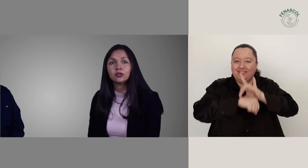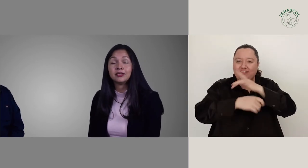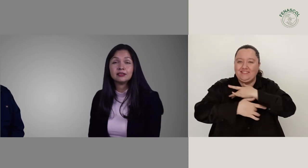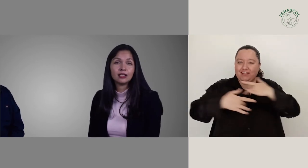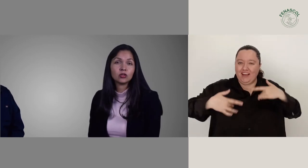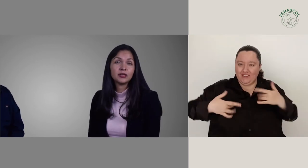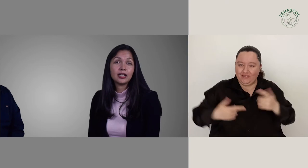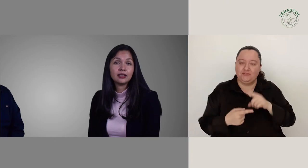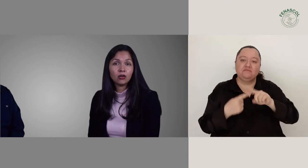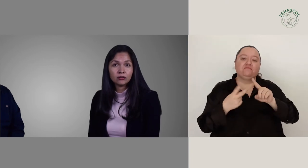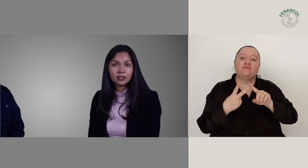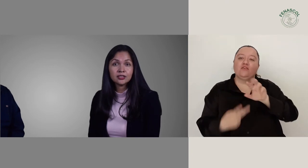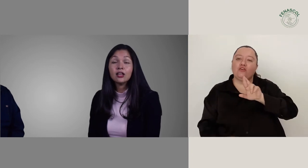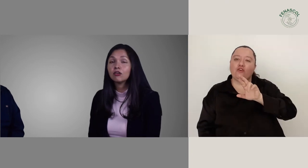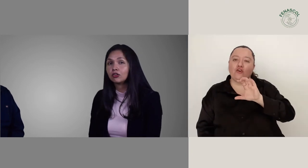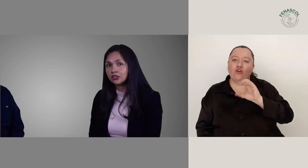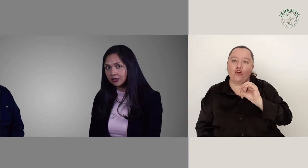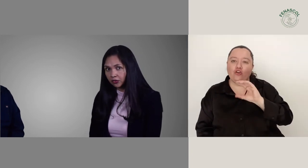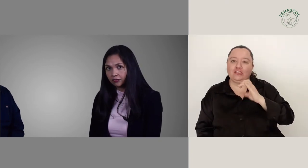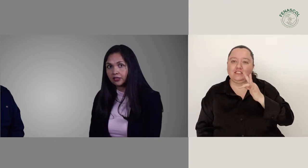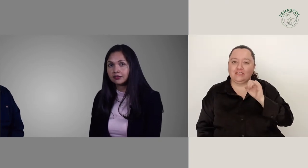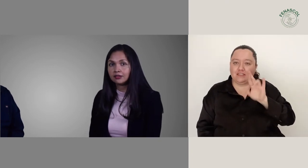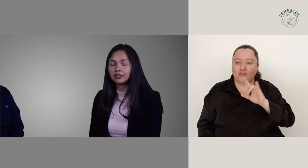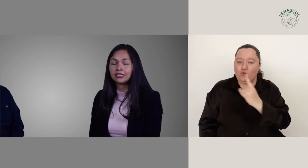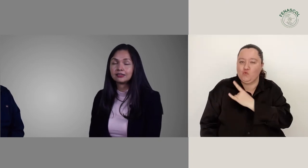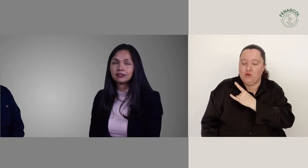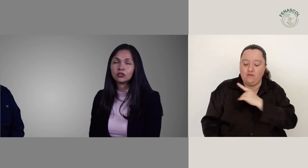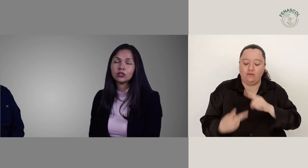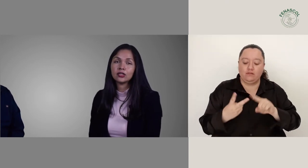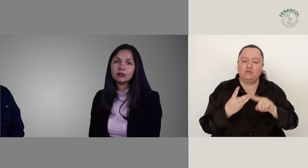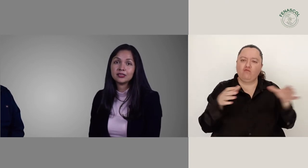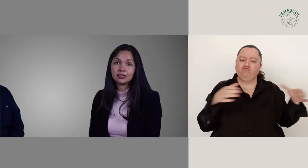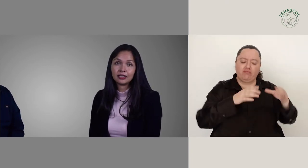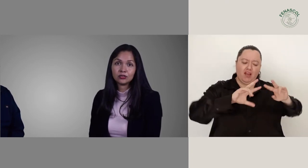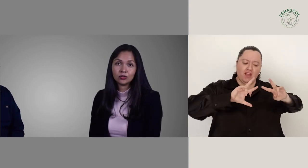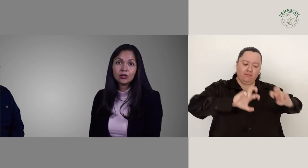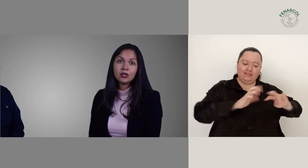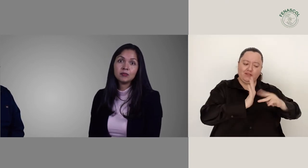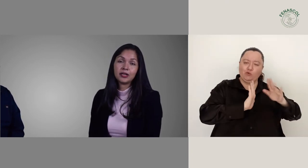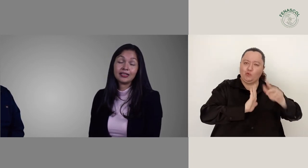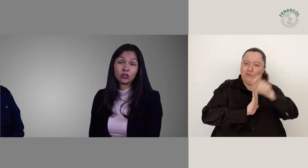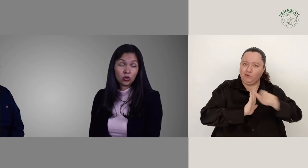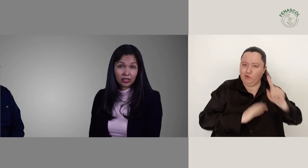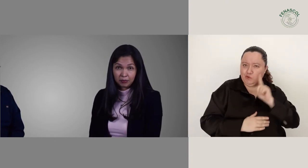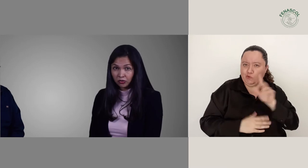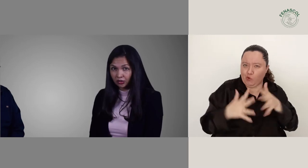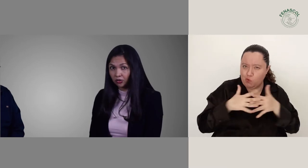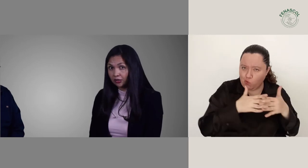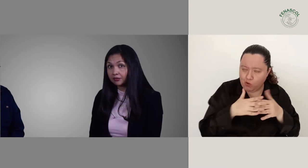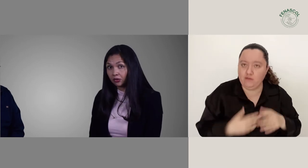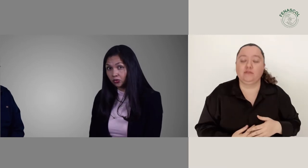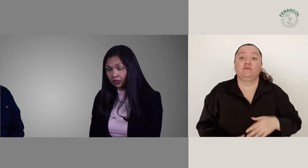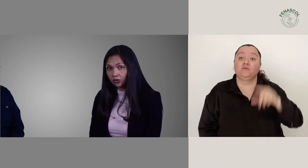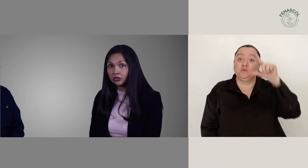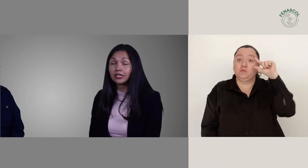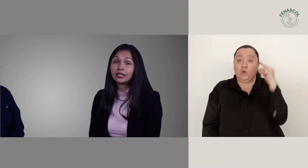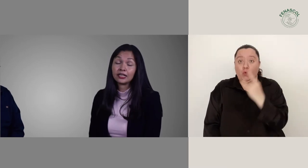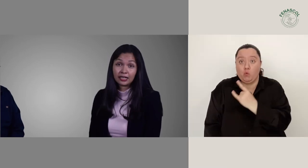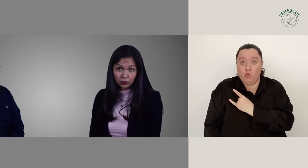Medicina Tropical de Londres, Rochester University y el Centro de Investigación para Tecnología de Personas Sordas en Estados Unidos, Galaudet